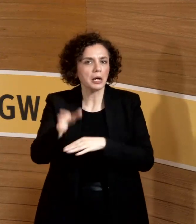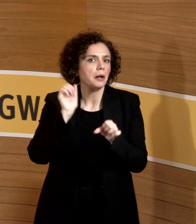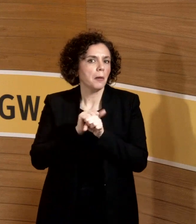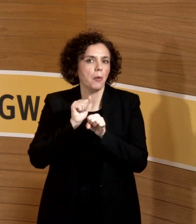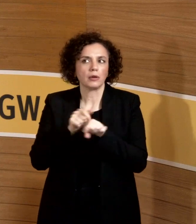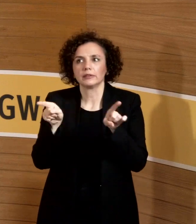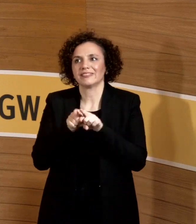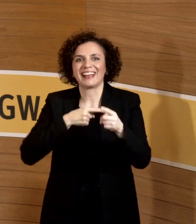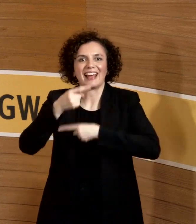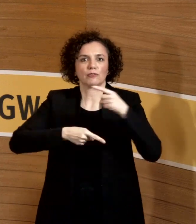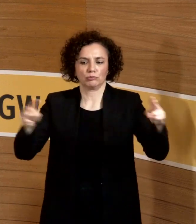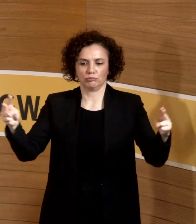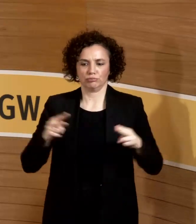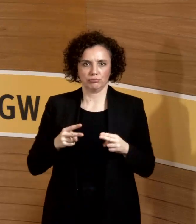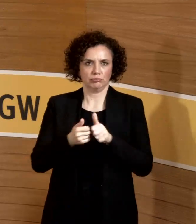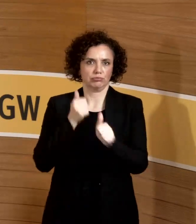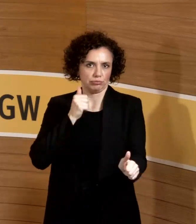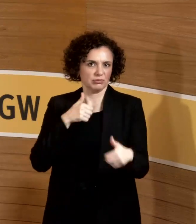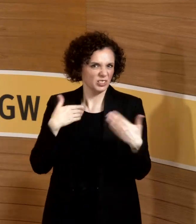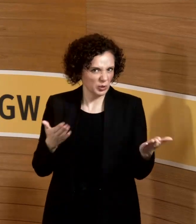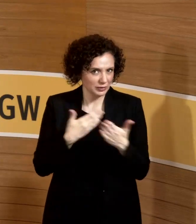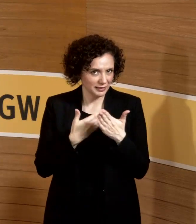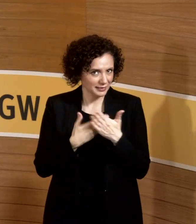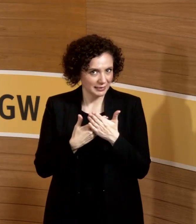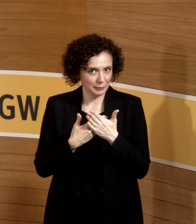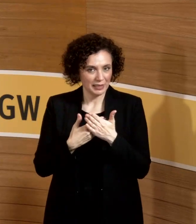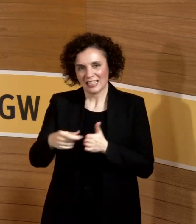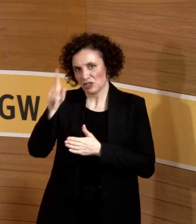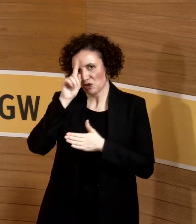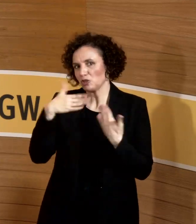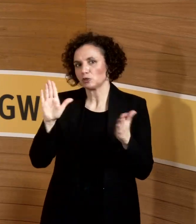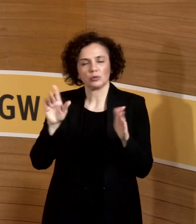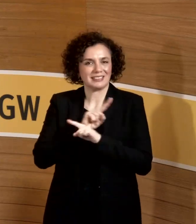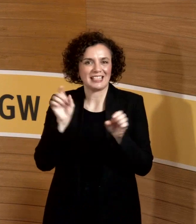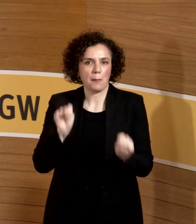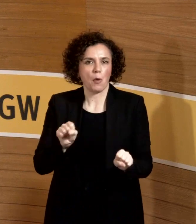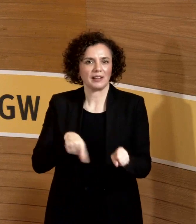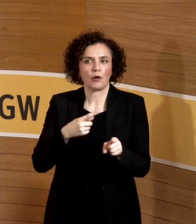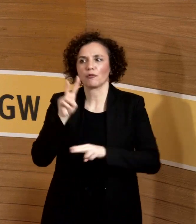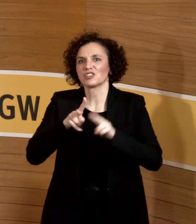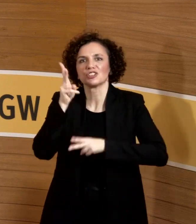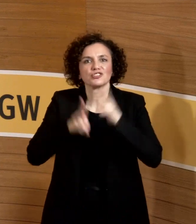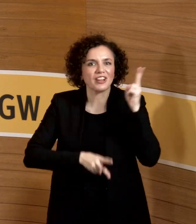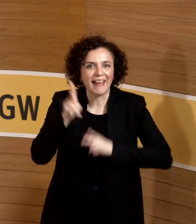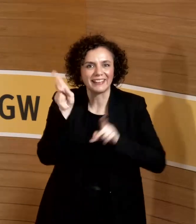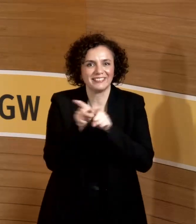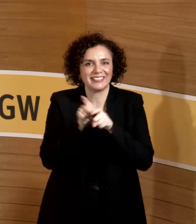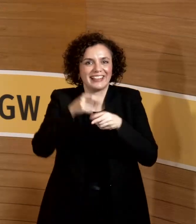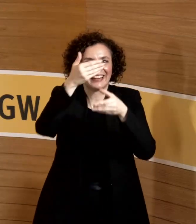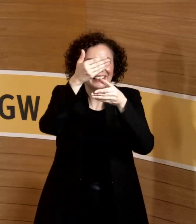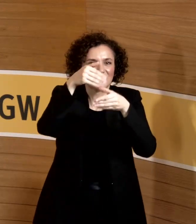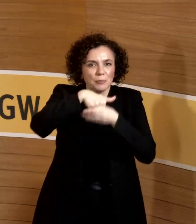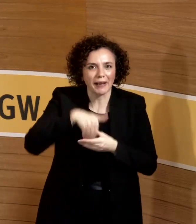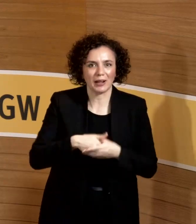das ist in Deutschland nicht möglich. gibt auch kein zentraltes Register für entsprechende Schäden. Ist die Dunkelziffer möglicherweise noch